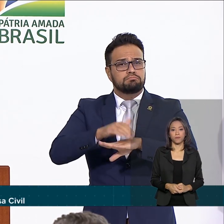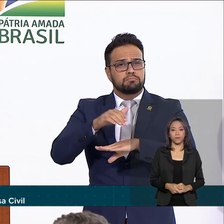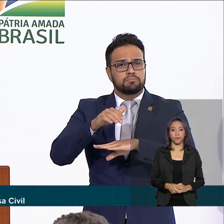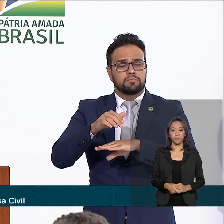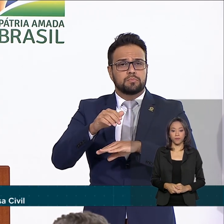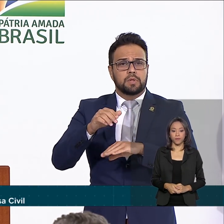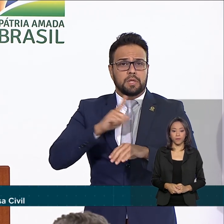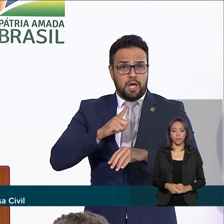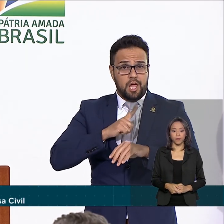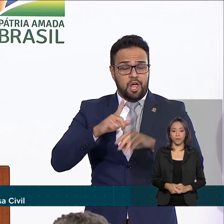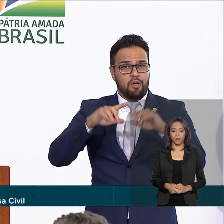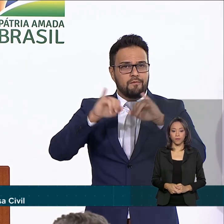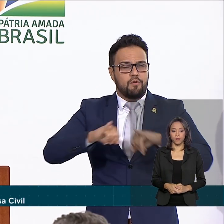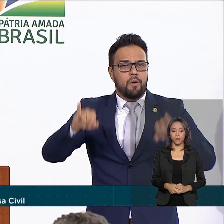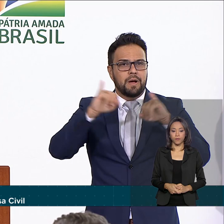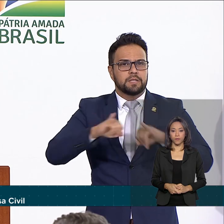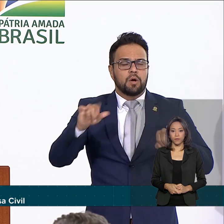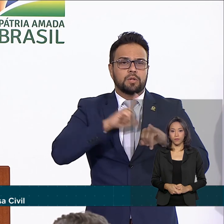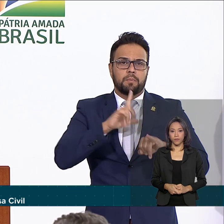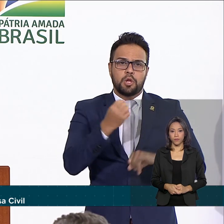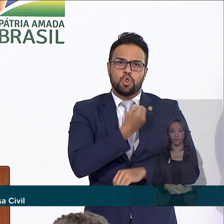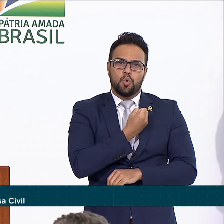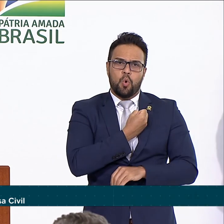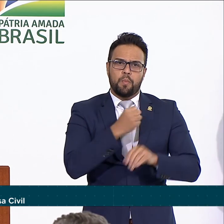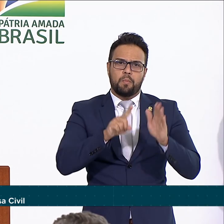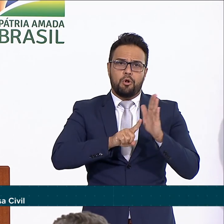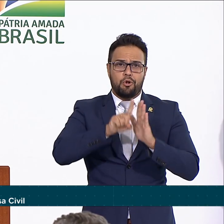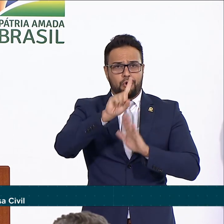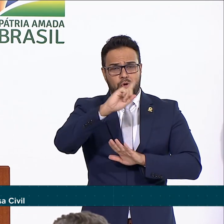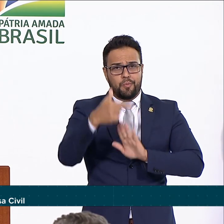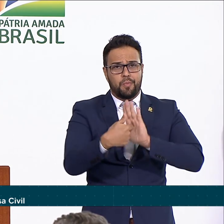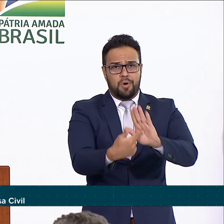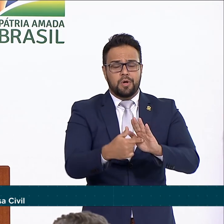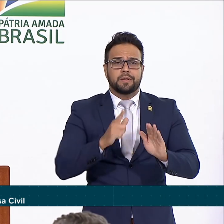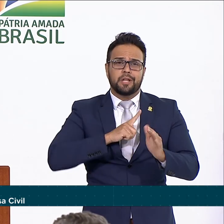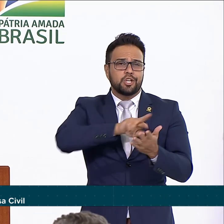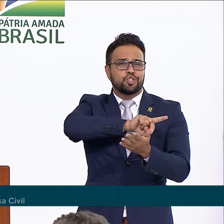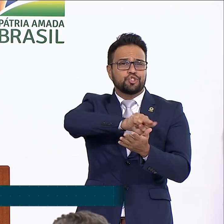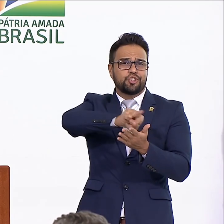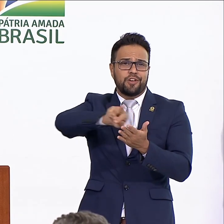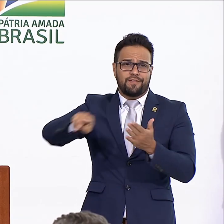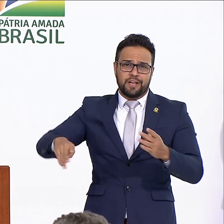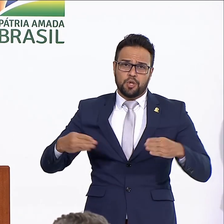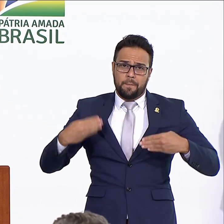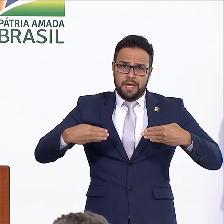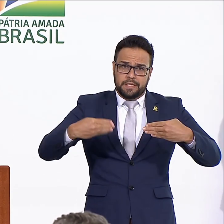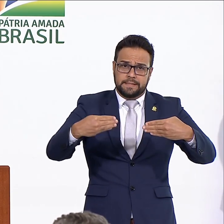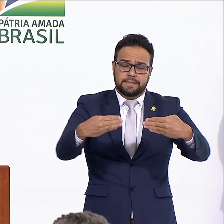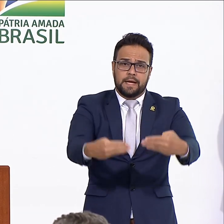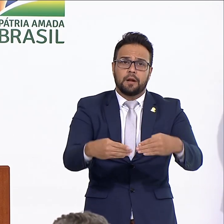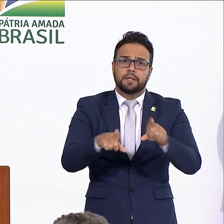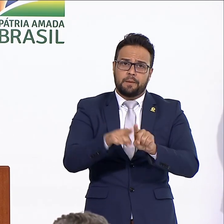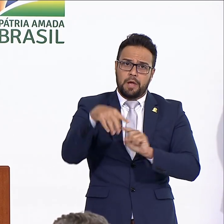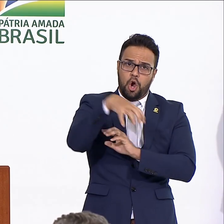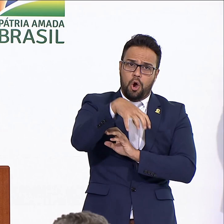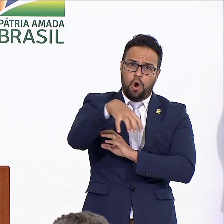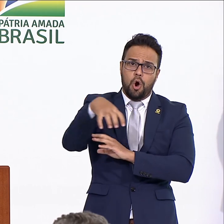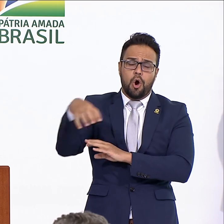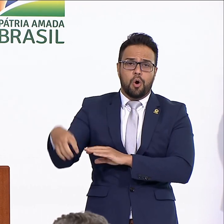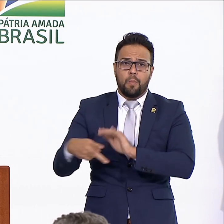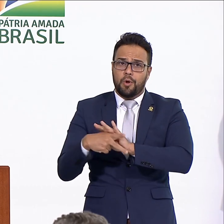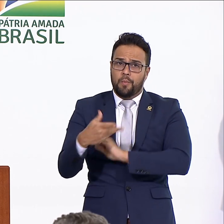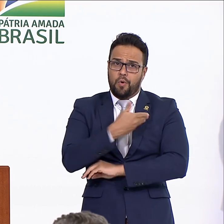informações e números que demonstram o trabalho dos diversos ministérios e órgãos governamentais,